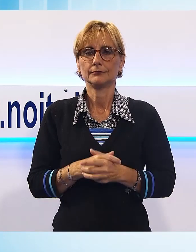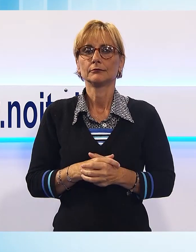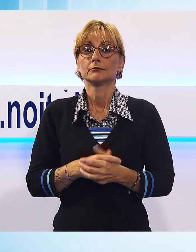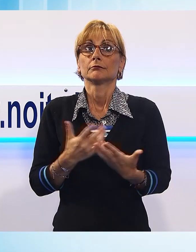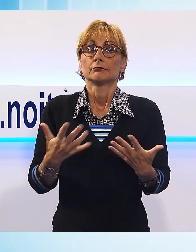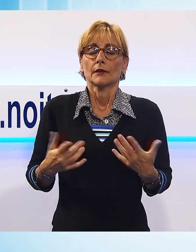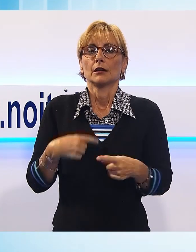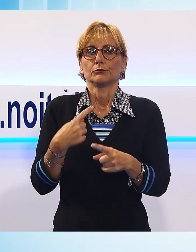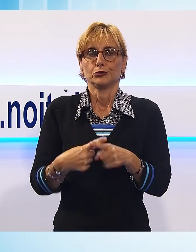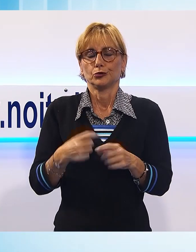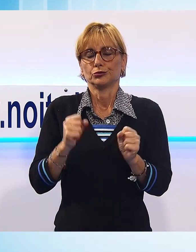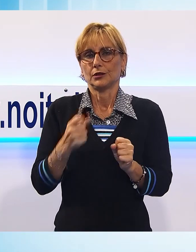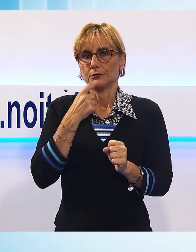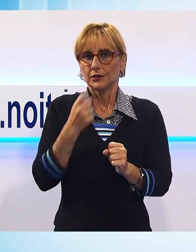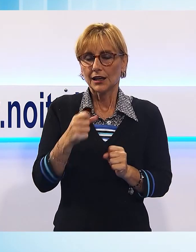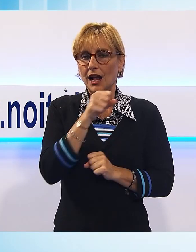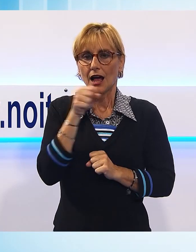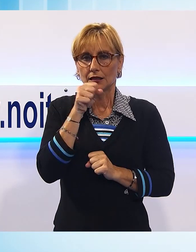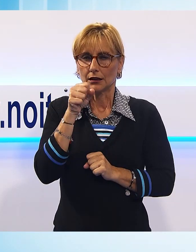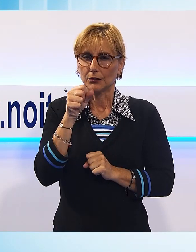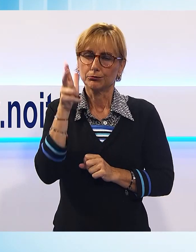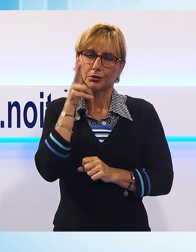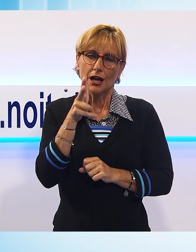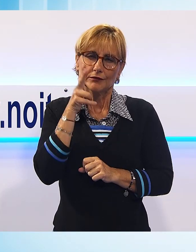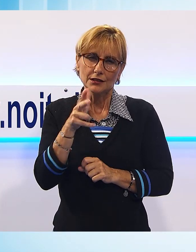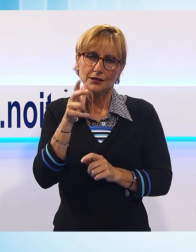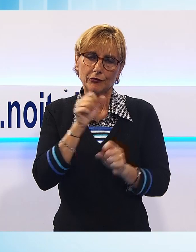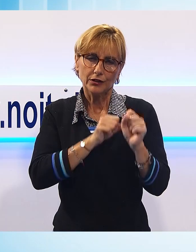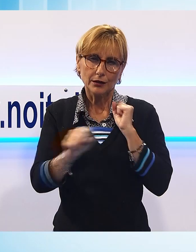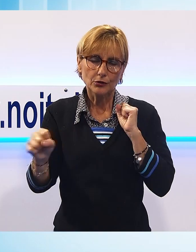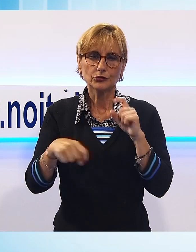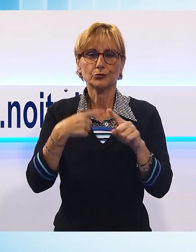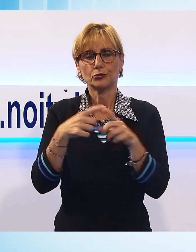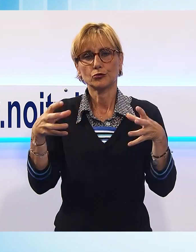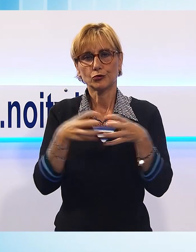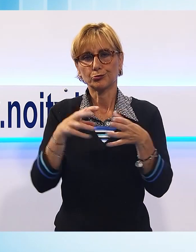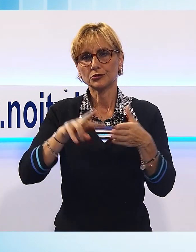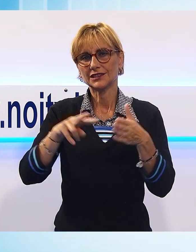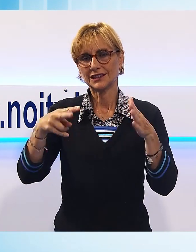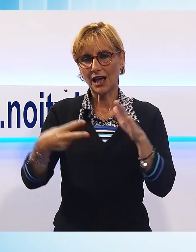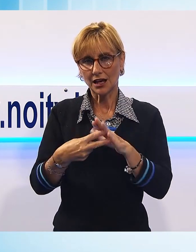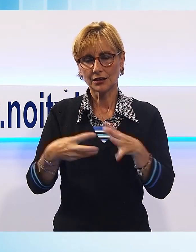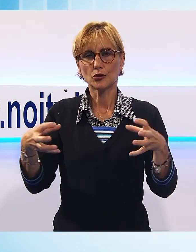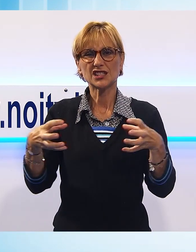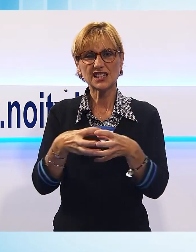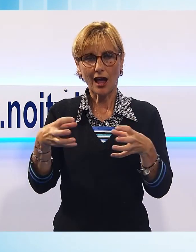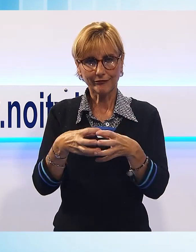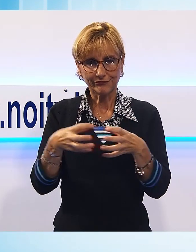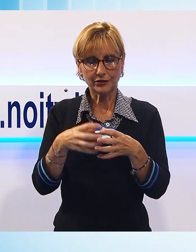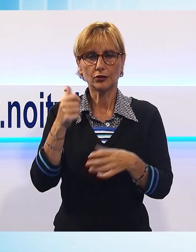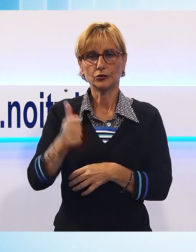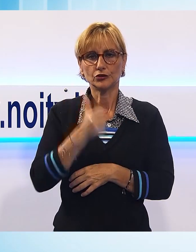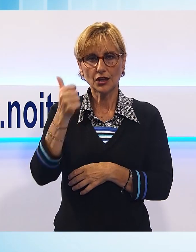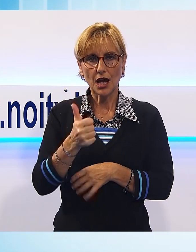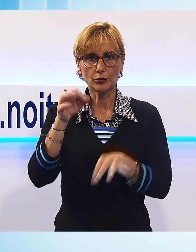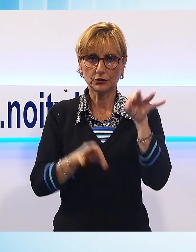Interpreti eccellenti ma anche uno staff tecnico, organizzativo, produttivo che il Teatro del Giglio ogni anno